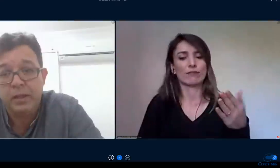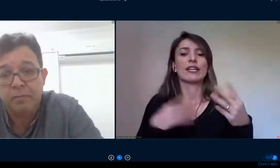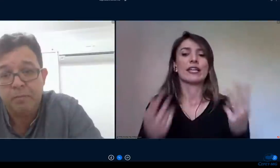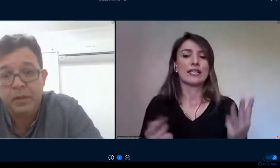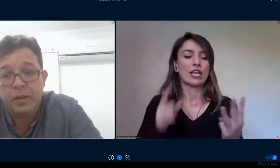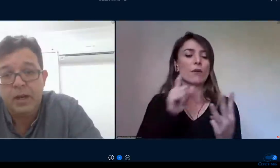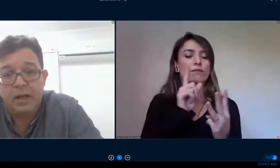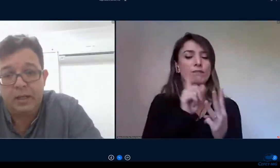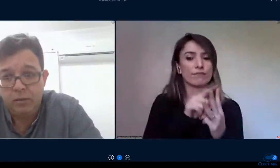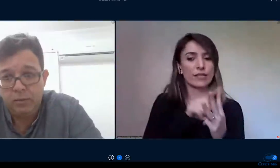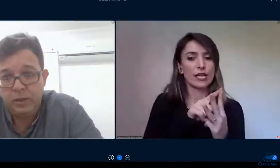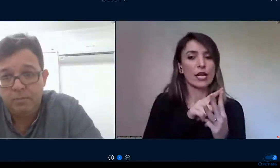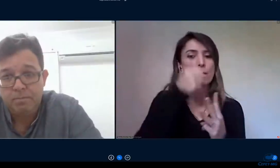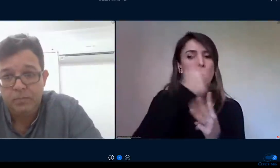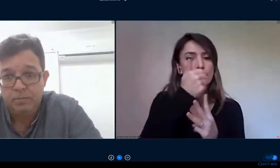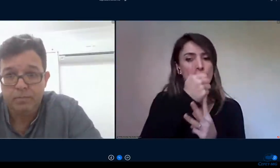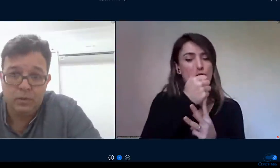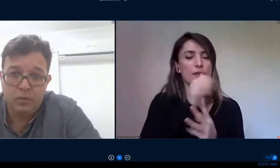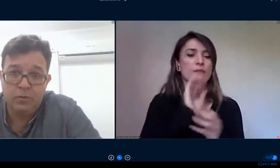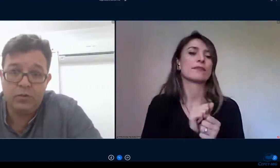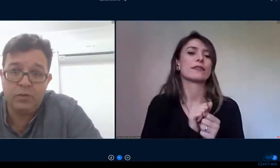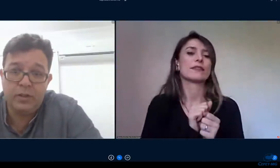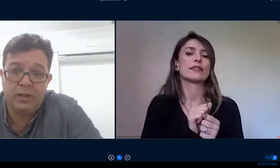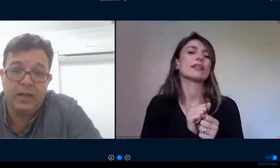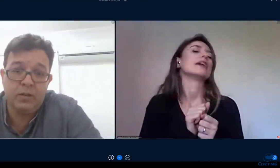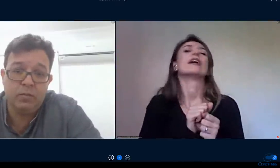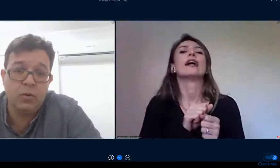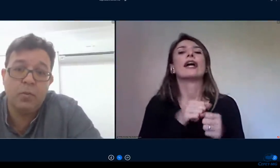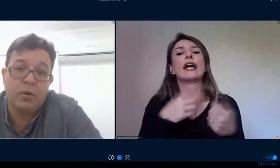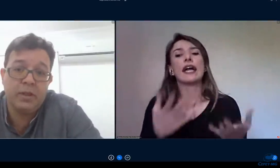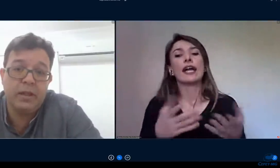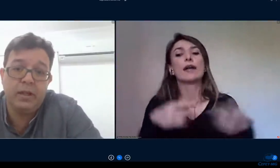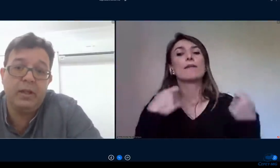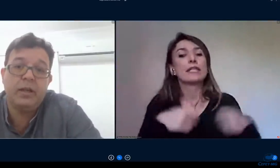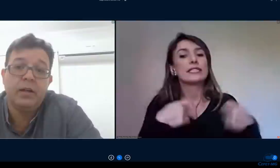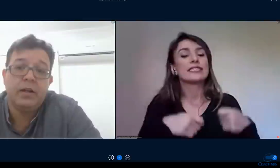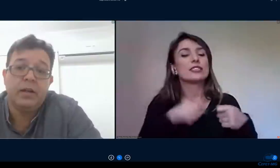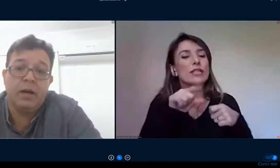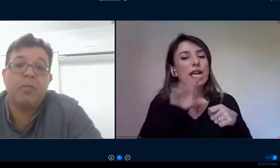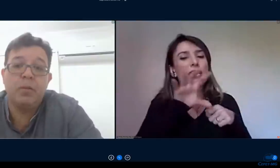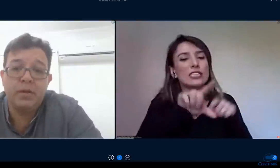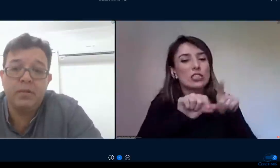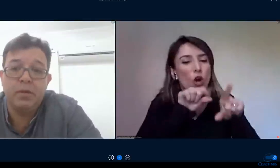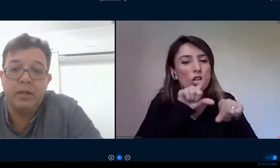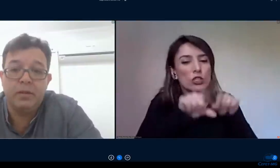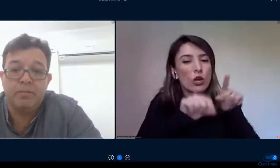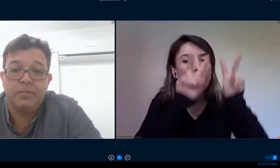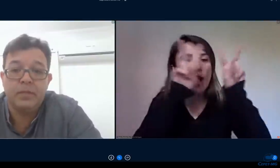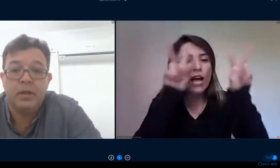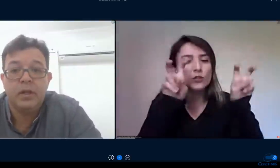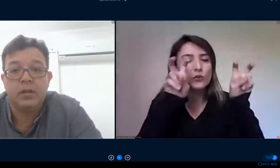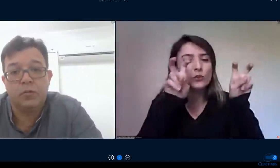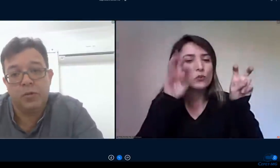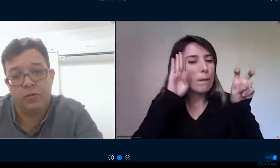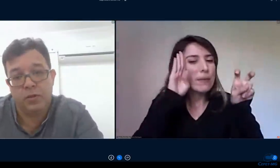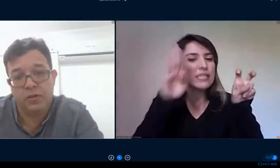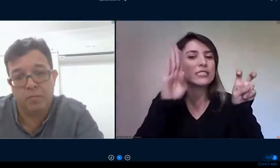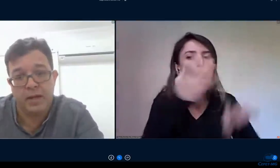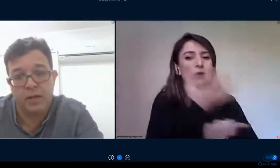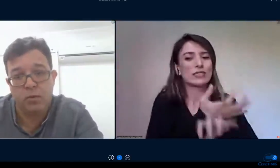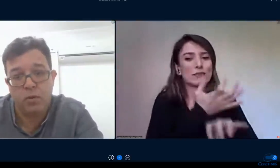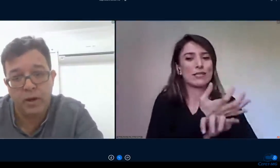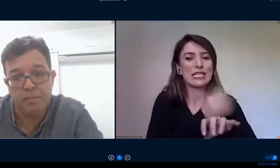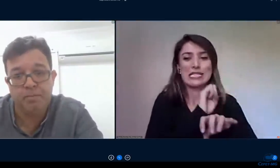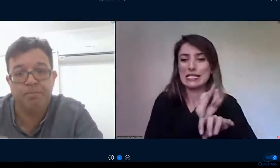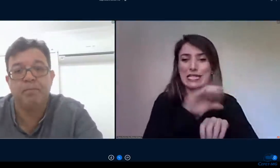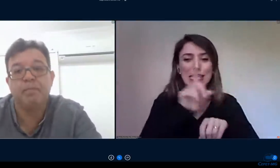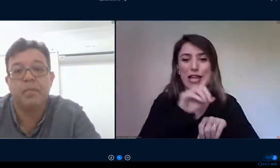da disciplina aquilo que se não fosse ofertado comprometeria a própria disciplina então os professores